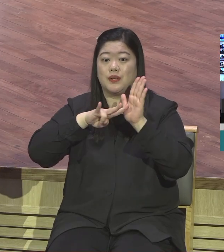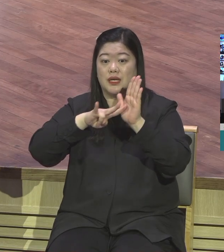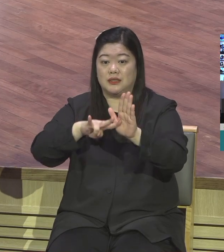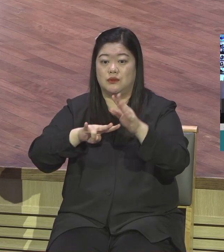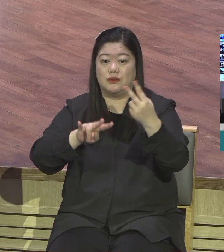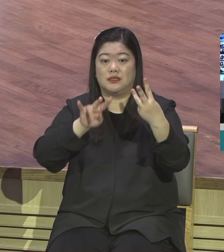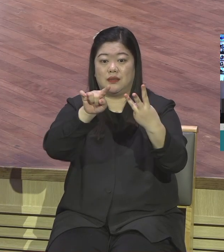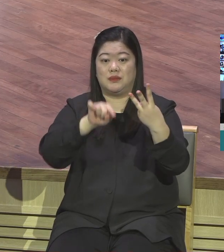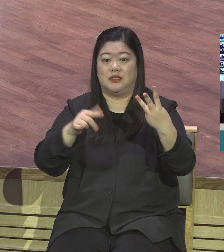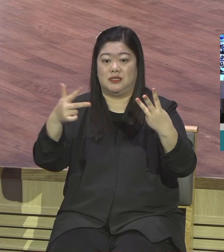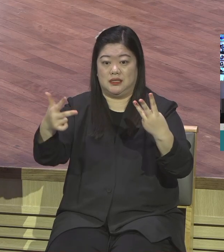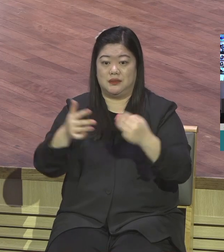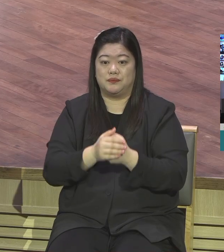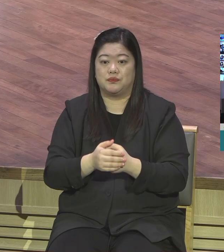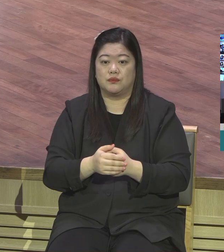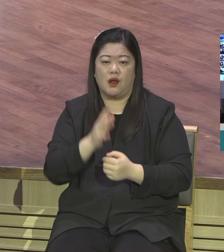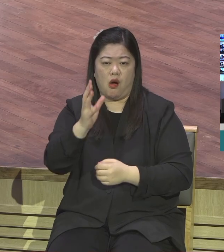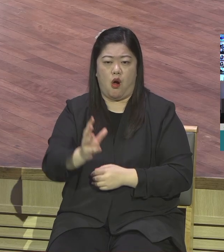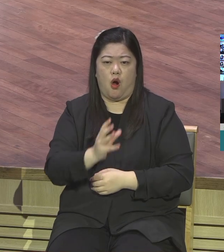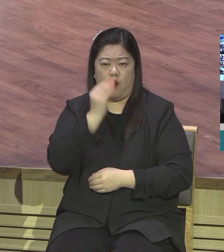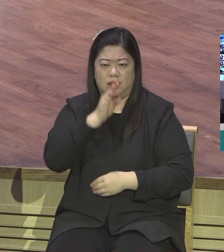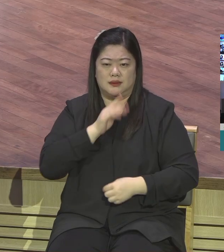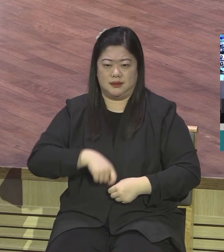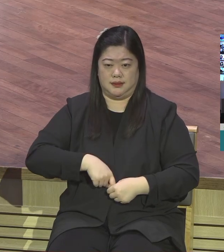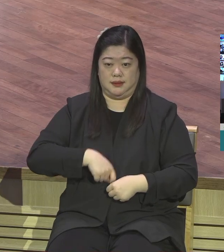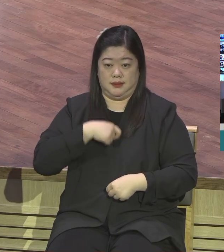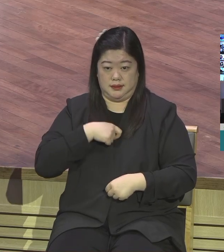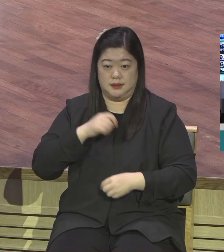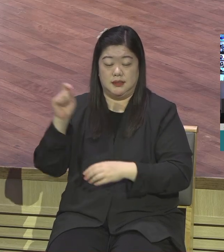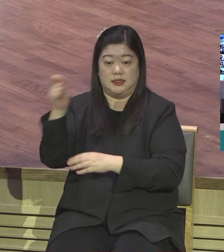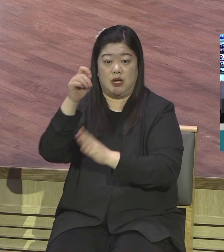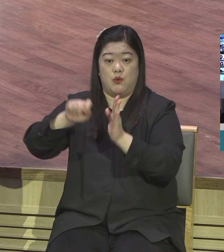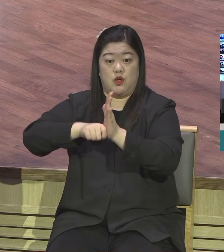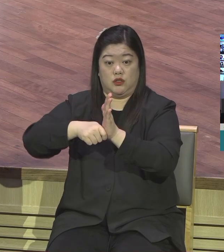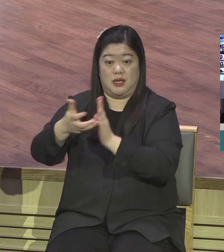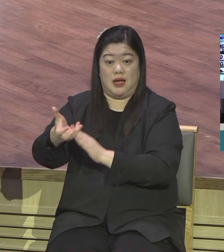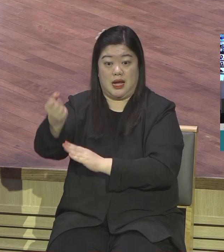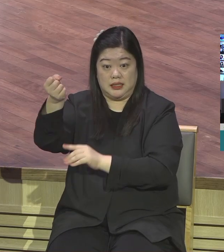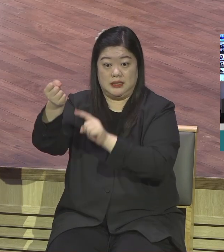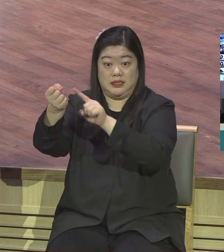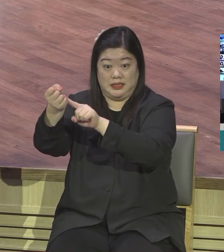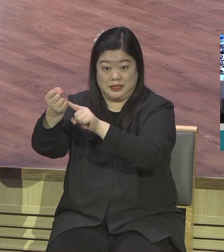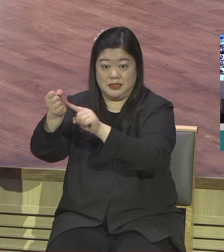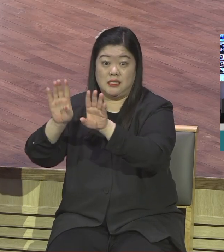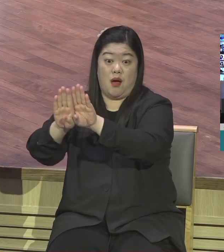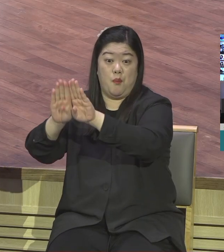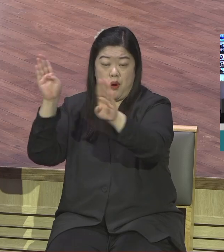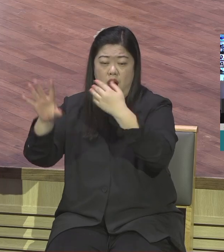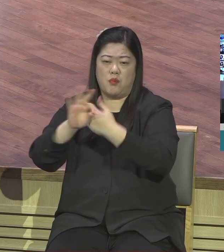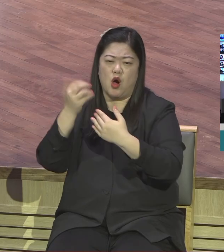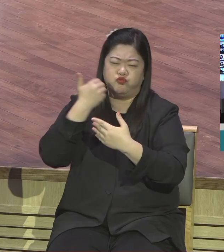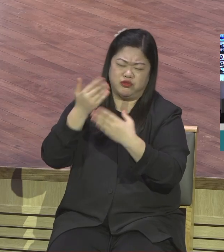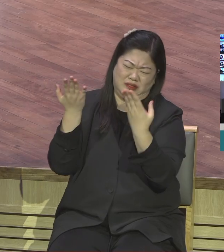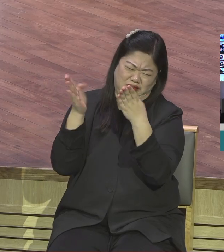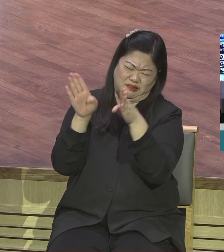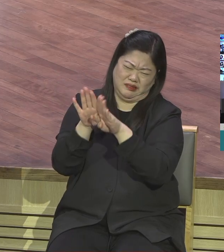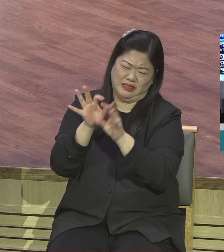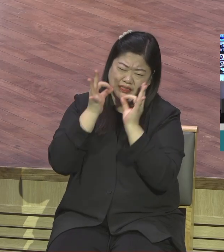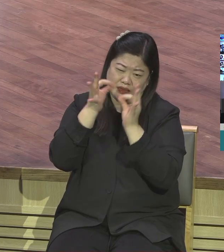사자에게 편지하라 거룩하고 진실하사 다윗의 열쇠를 가지신 이곳 열면 닫을 사람이 없고 닫으면 열 사람이 없는 그가